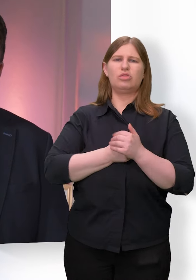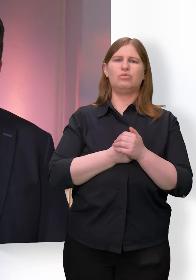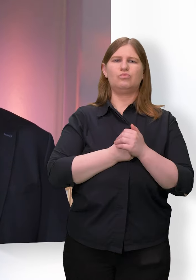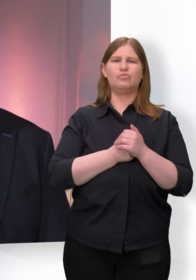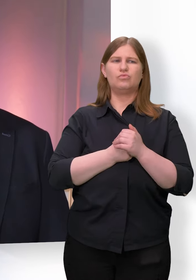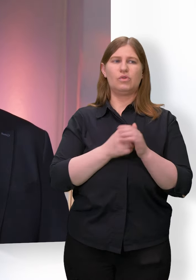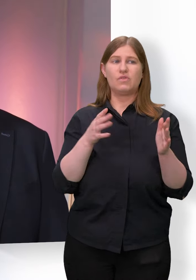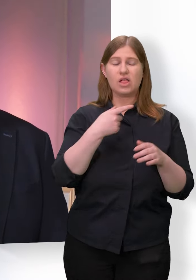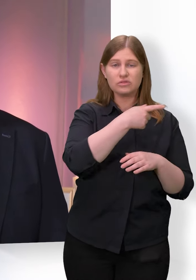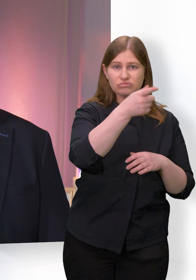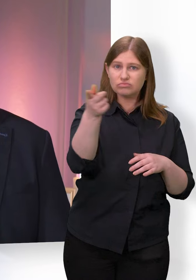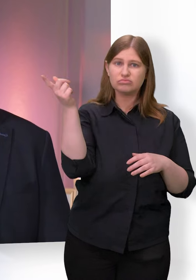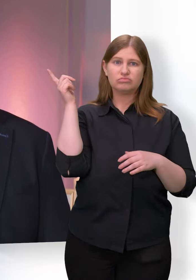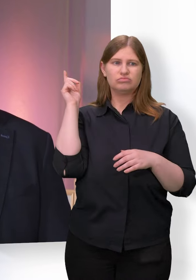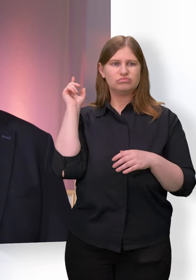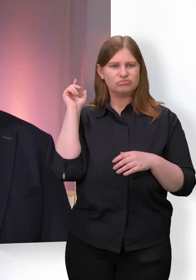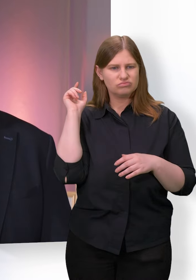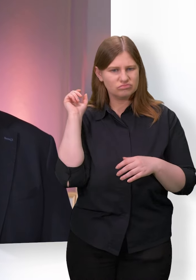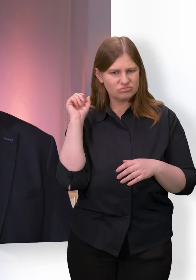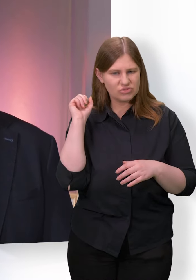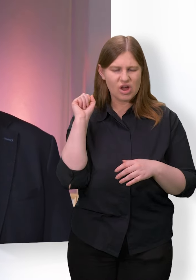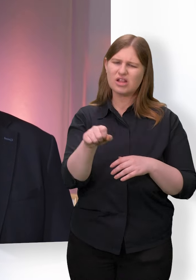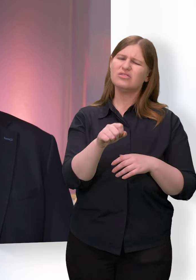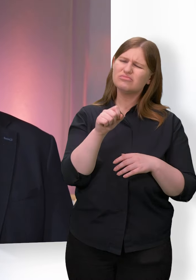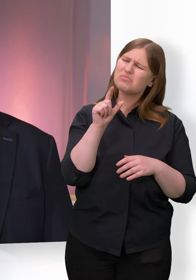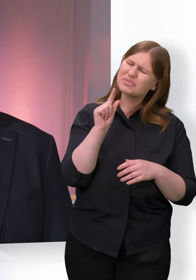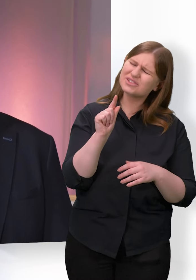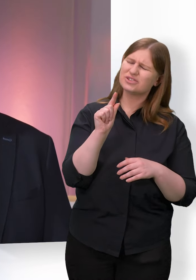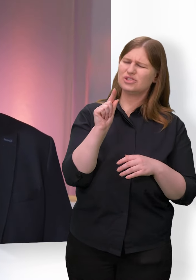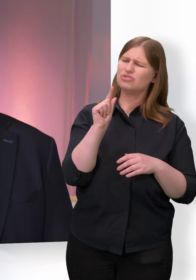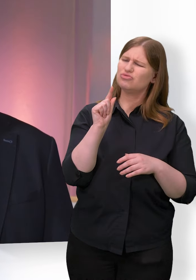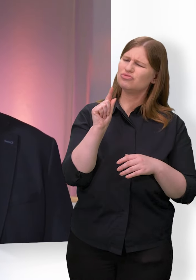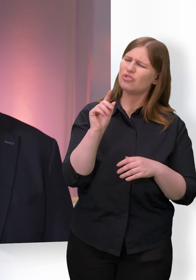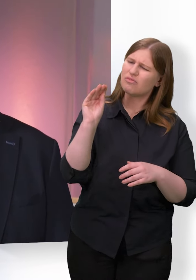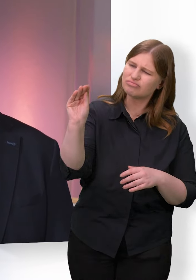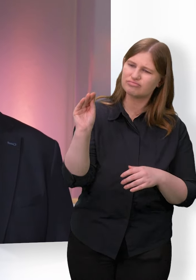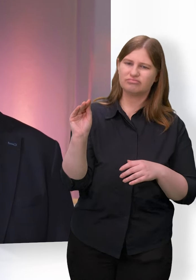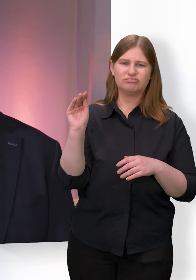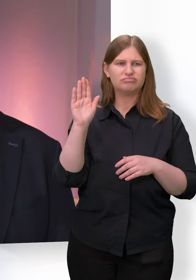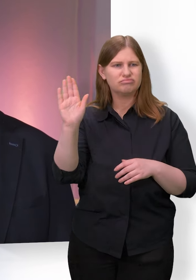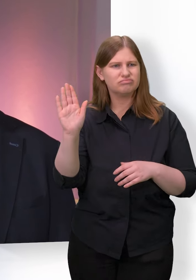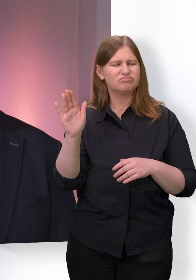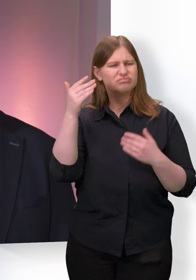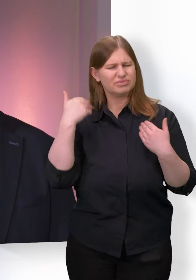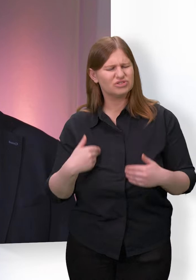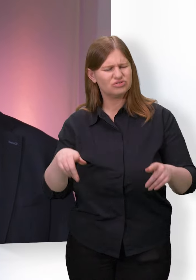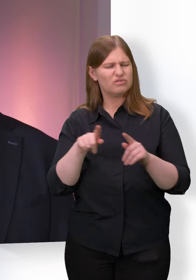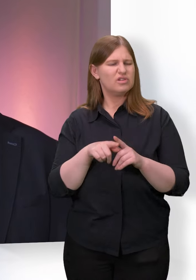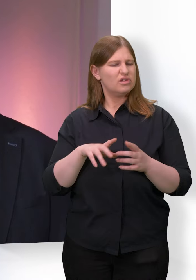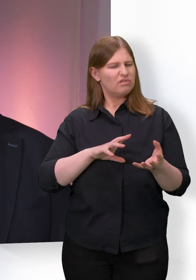Vielleicht können Sie einen Beitrag dazu leisten, dass ein Mensch seine Gaben entfalten kann und mehr